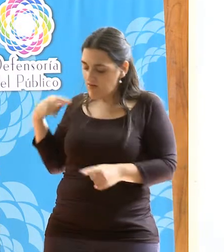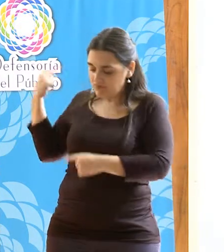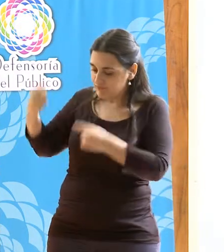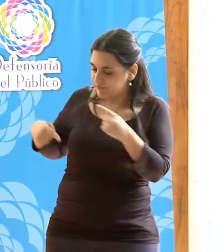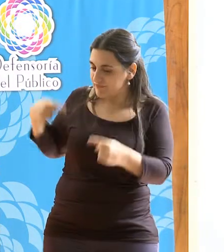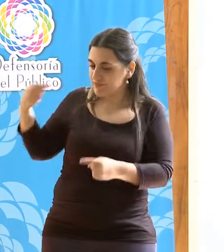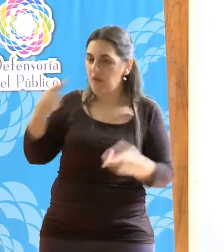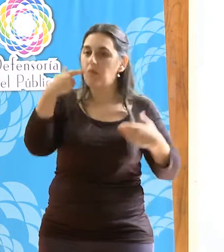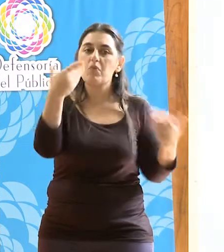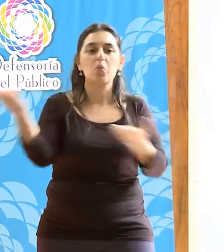días en el campo.